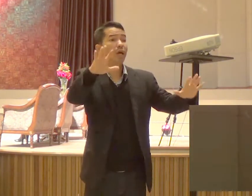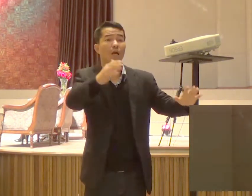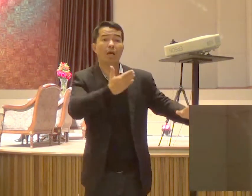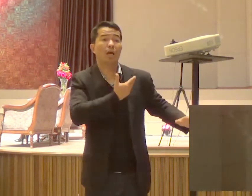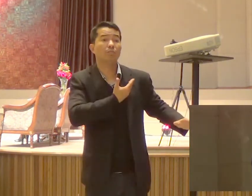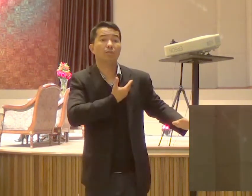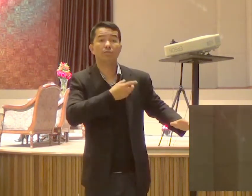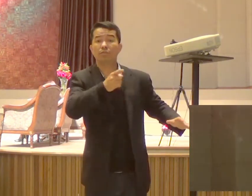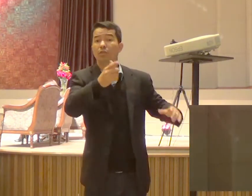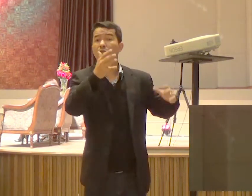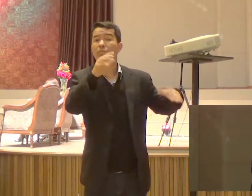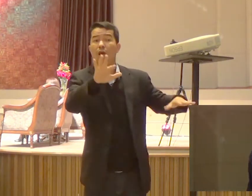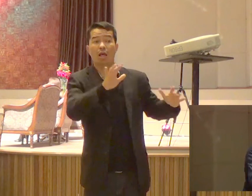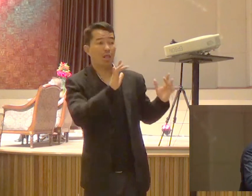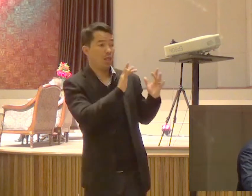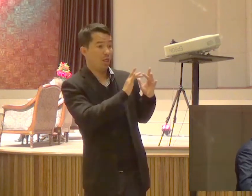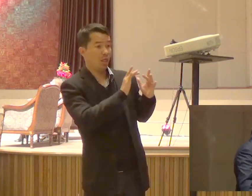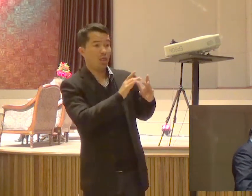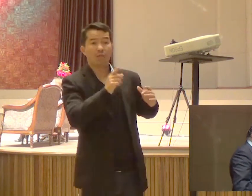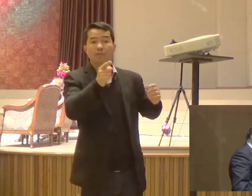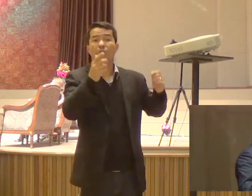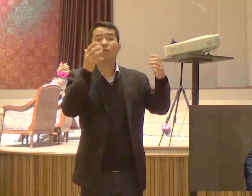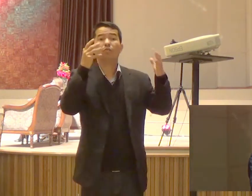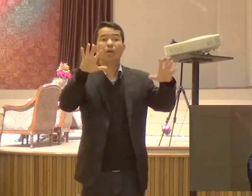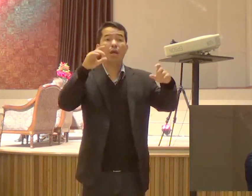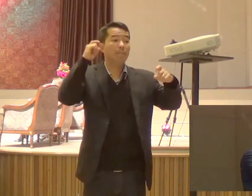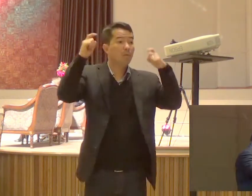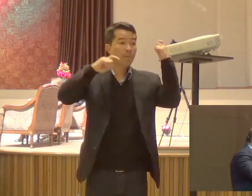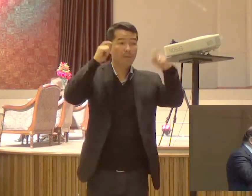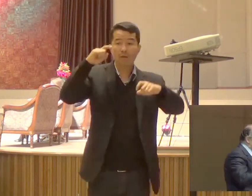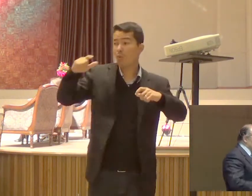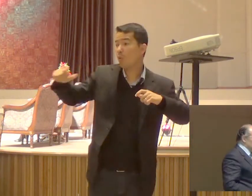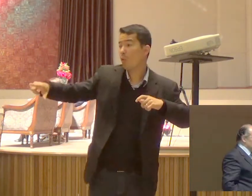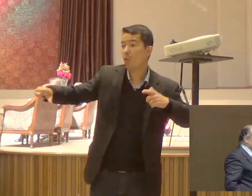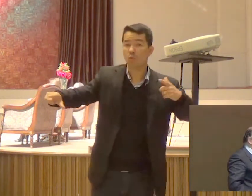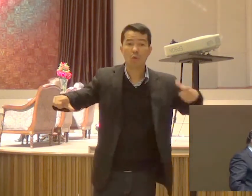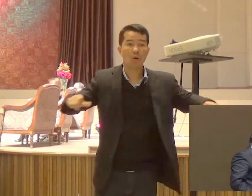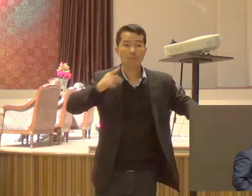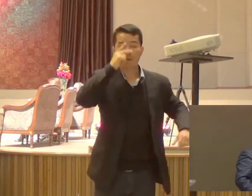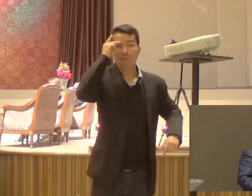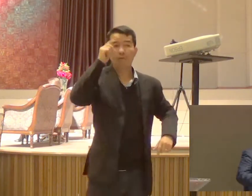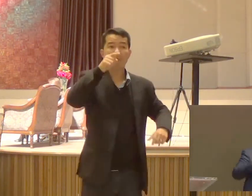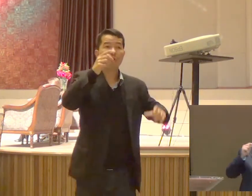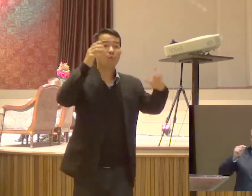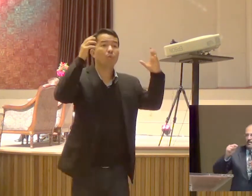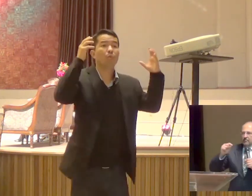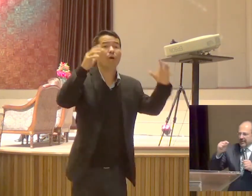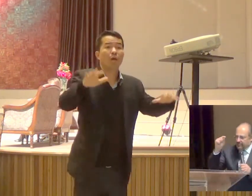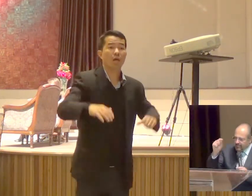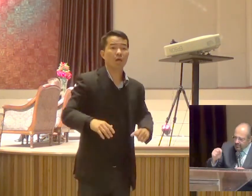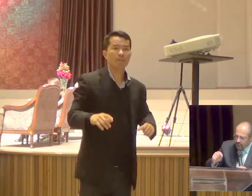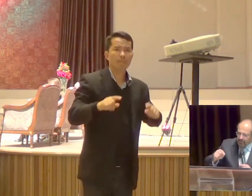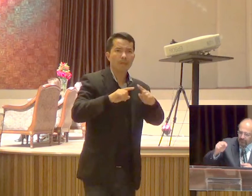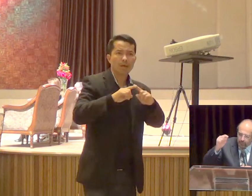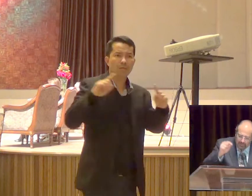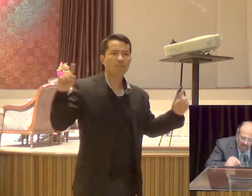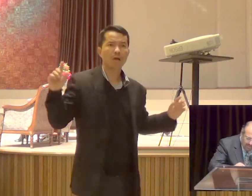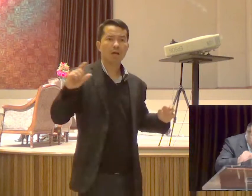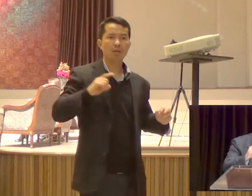Eu não me preocupo Com ninguém Paulo disse Não Vocês Precisam Pastorear A